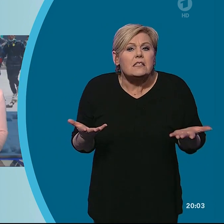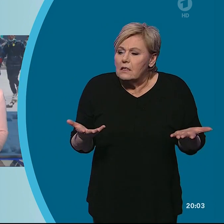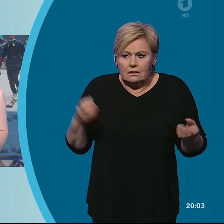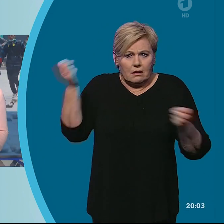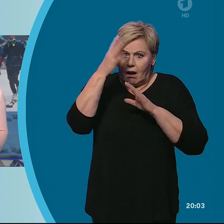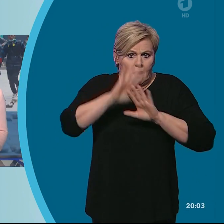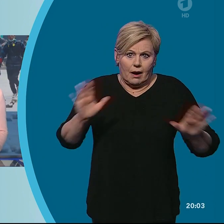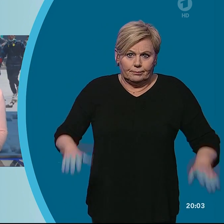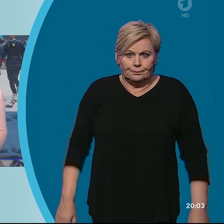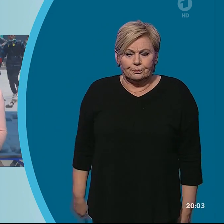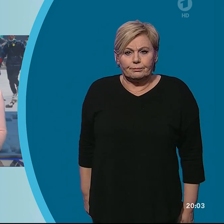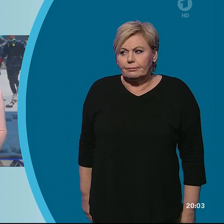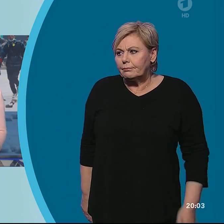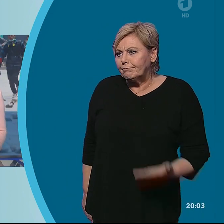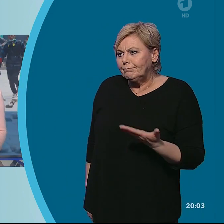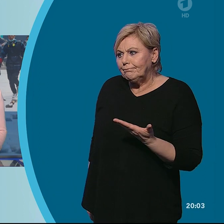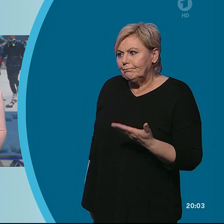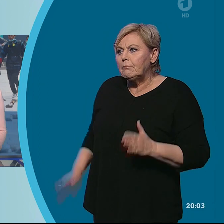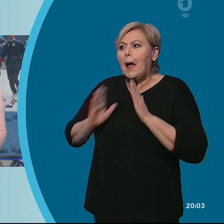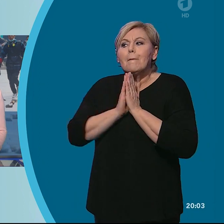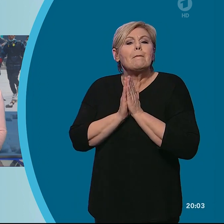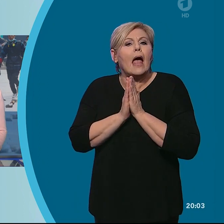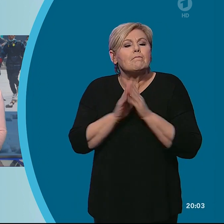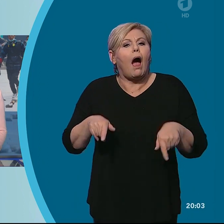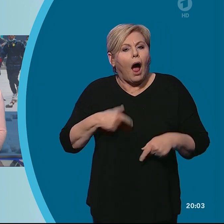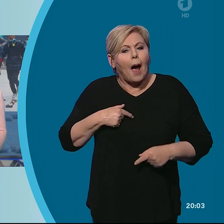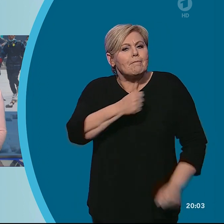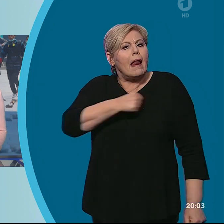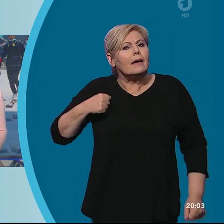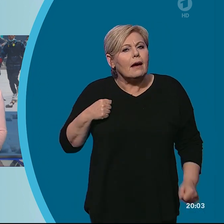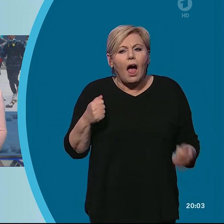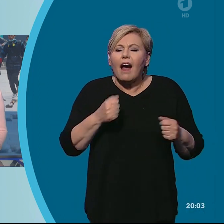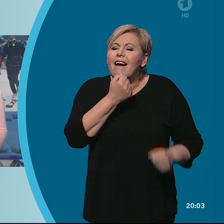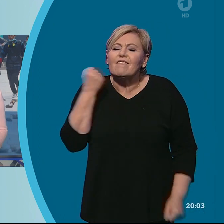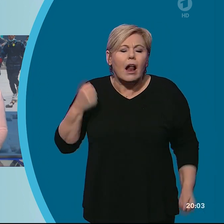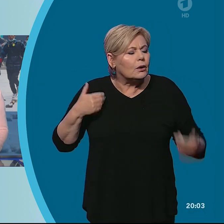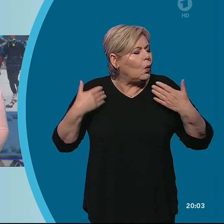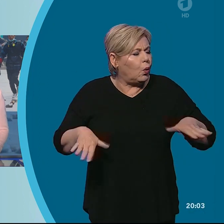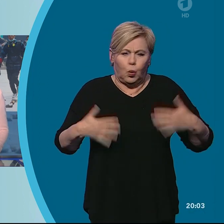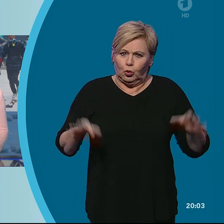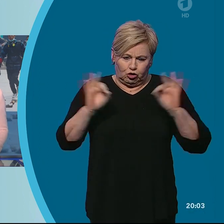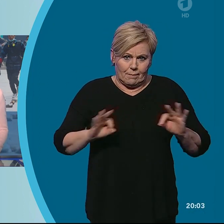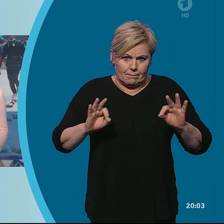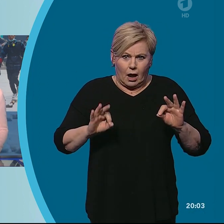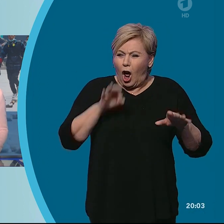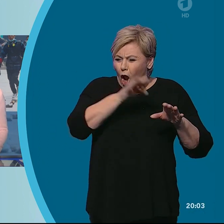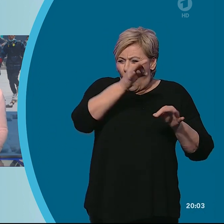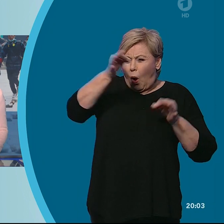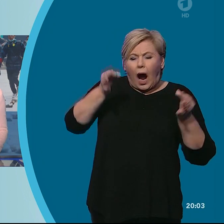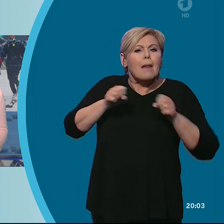In Myanmar hat die Gewalt des Militärs offenbar ein neues Ausmaß erreicht. Wie mehrere lokale Medien berichten, wurden bei landesweiten